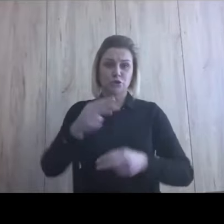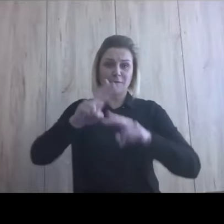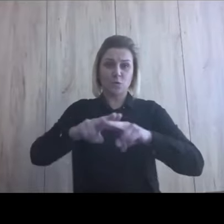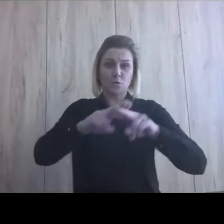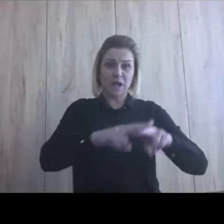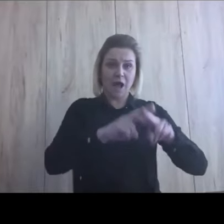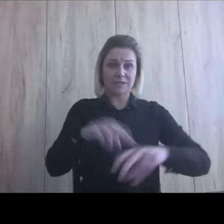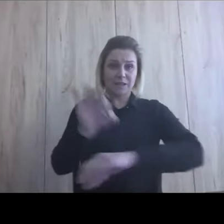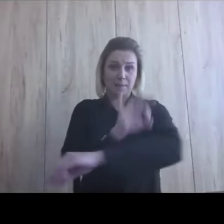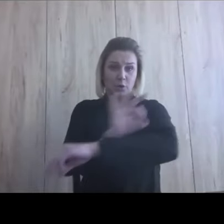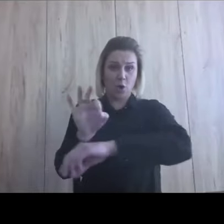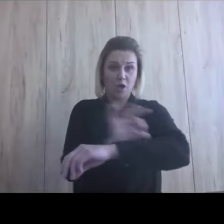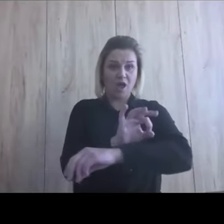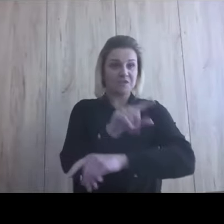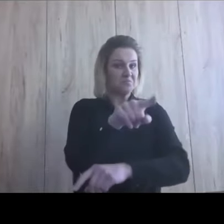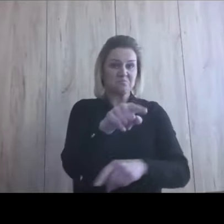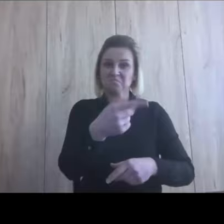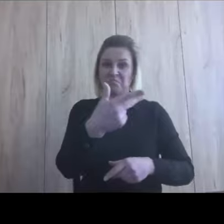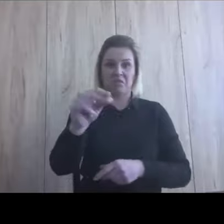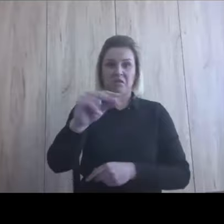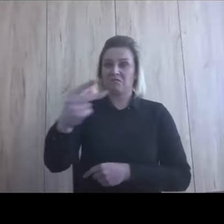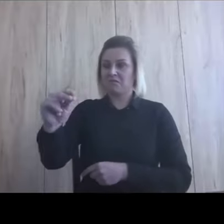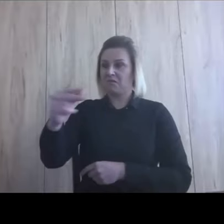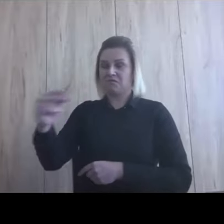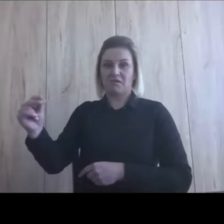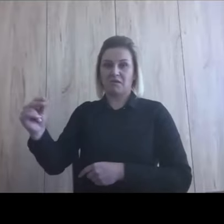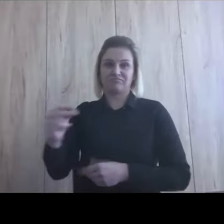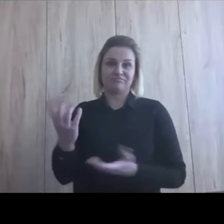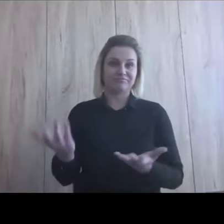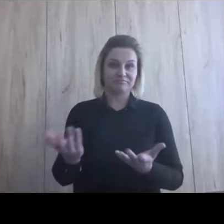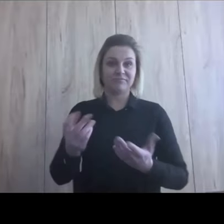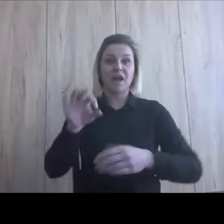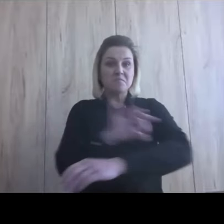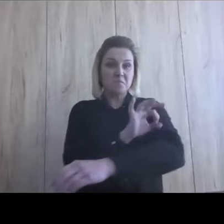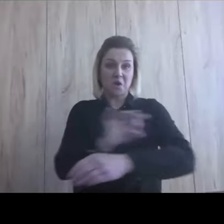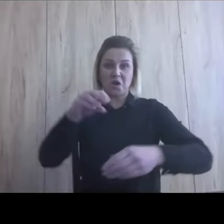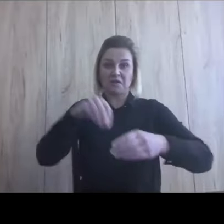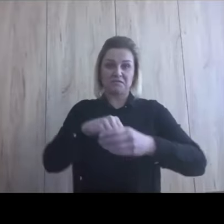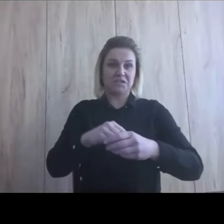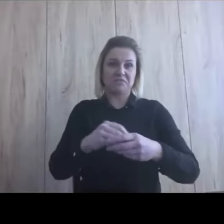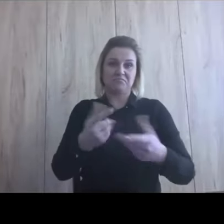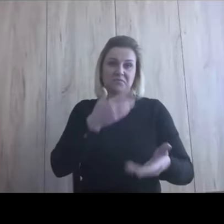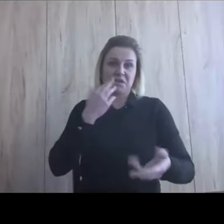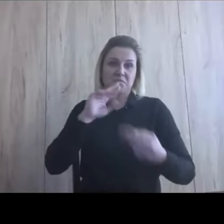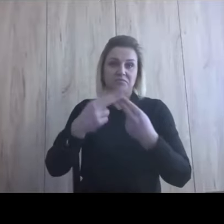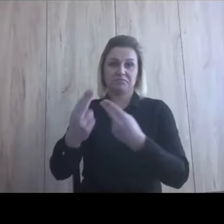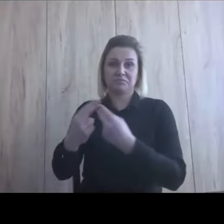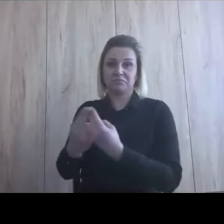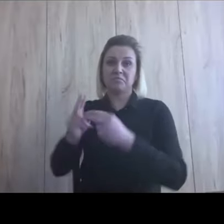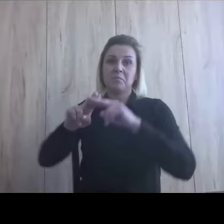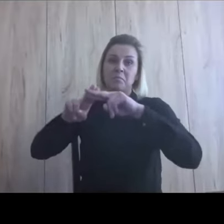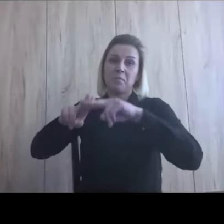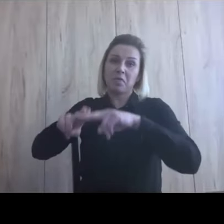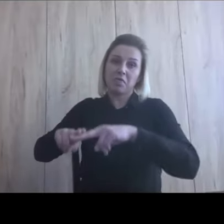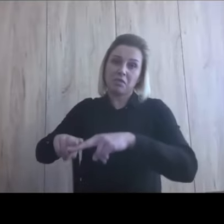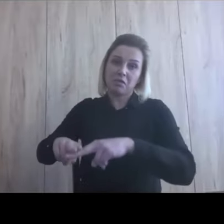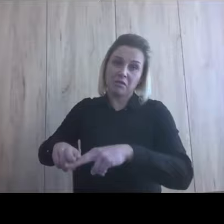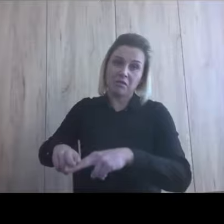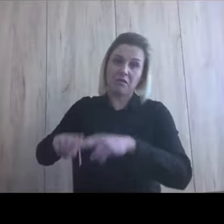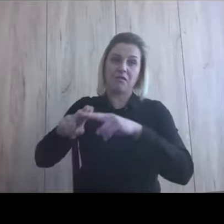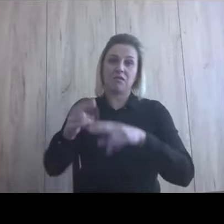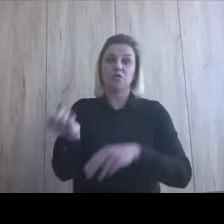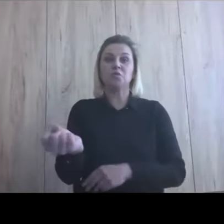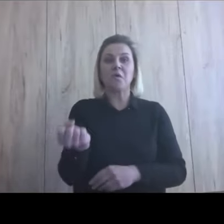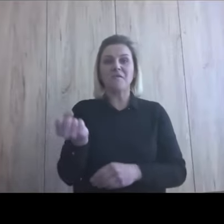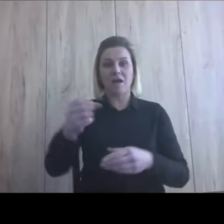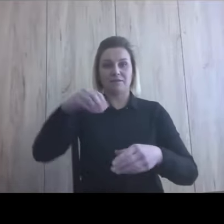z fundacji nie była zainteresowana tym projektem. I on tak przeleżał w szufladzie. I tutaj zachęcam wszystkie